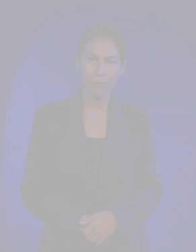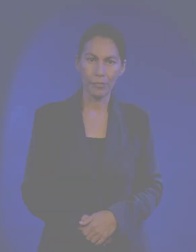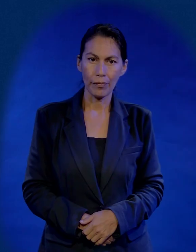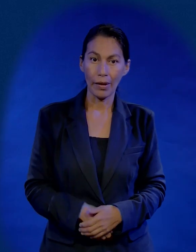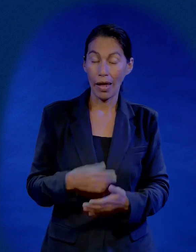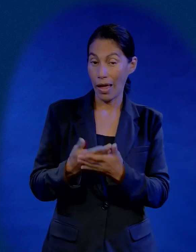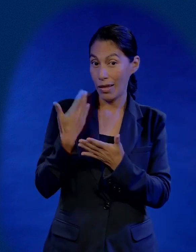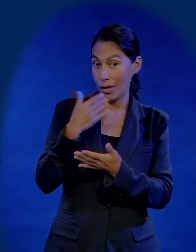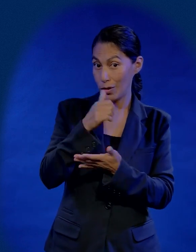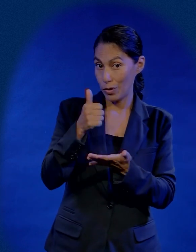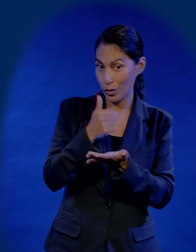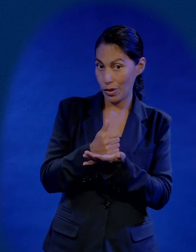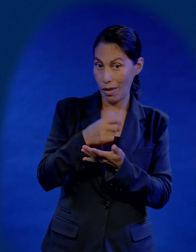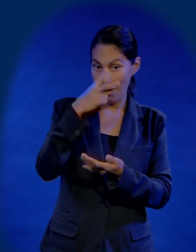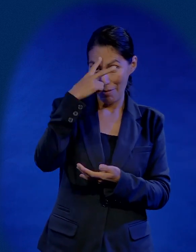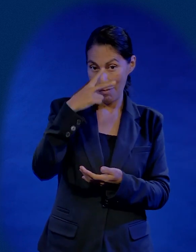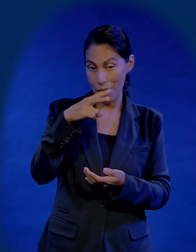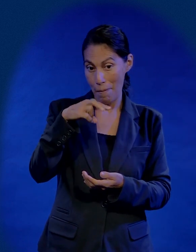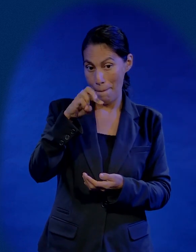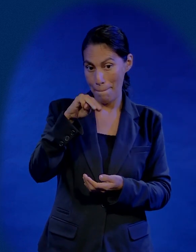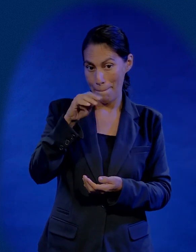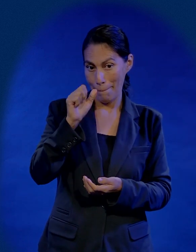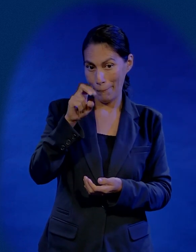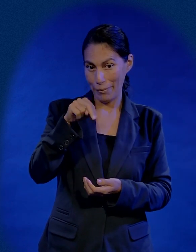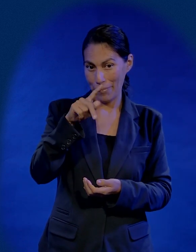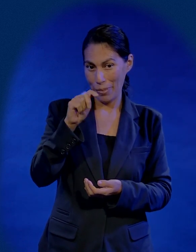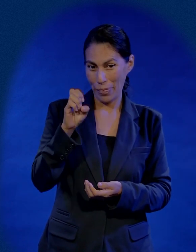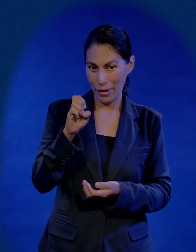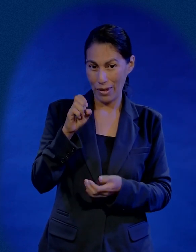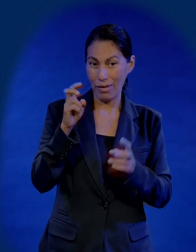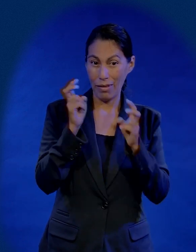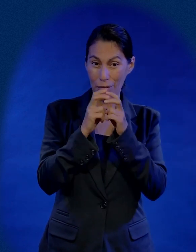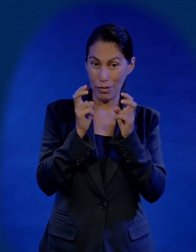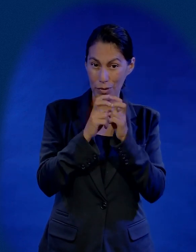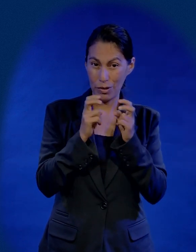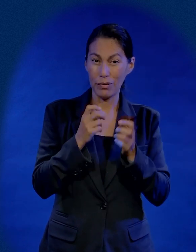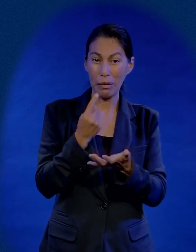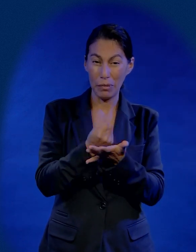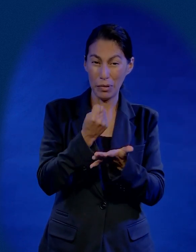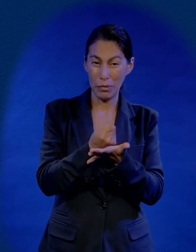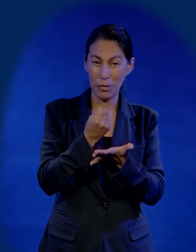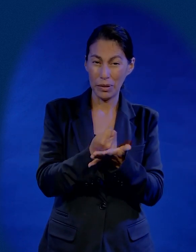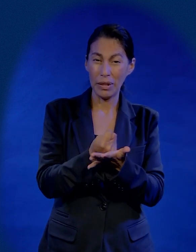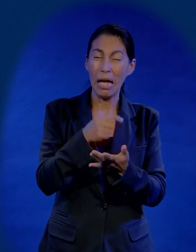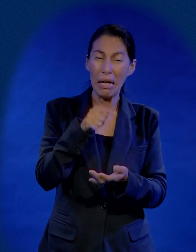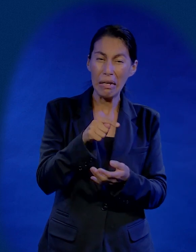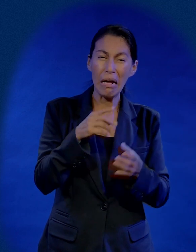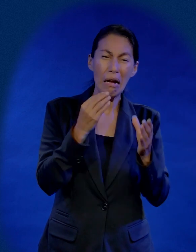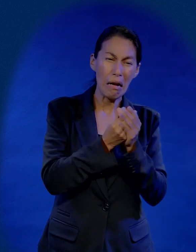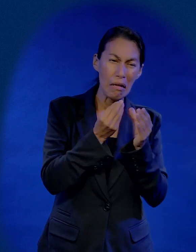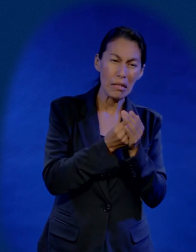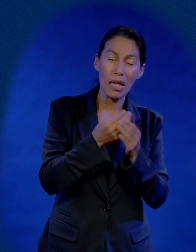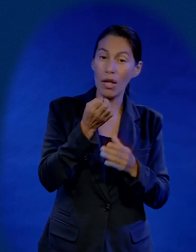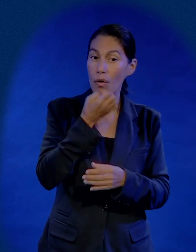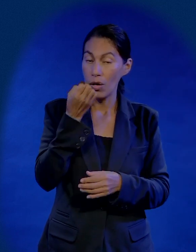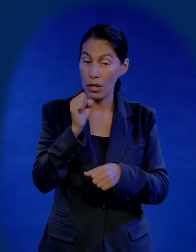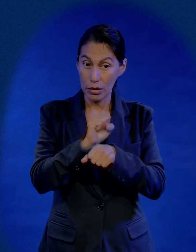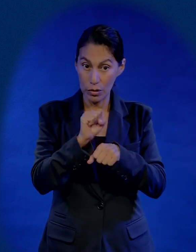En Ciudad Mante, Tamaulipas, tuve la alegría de dar clases en la secundaria de la iglesia. Me